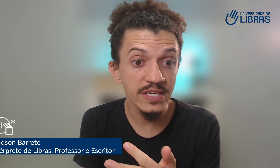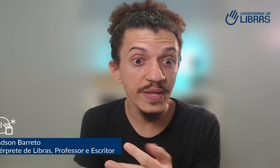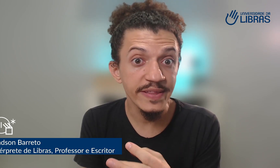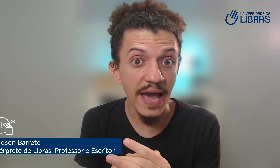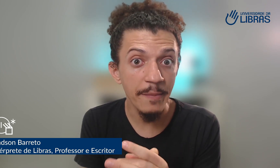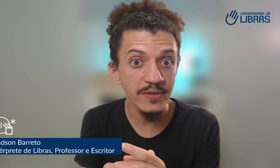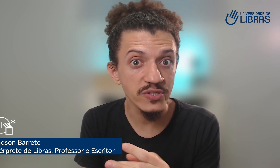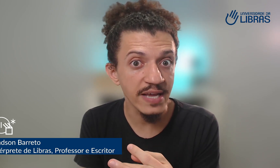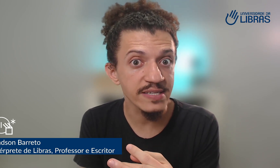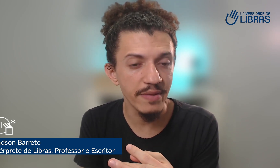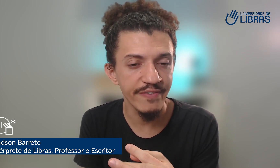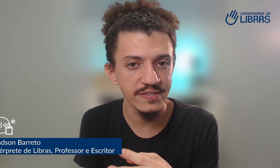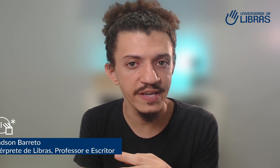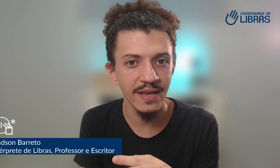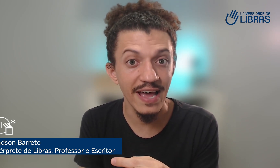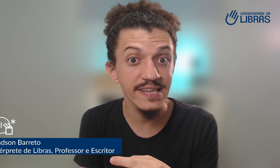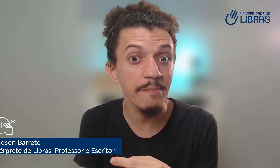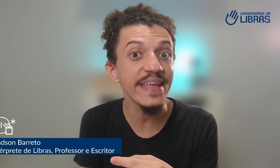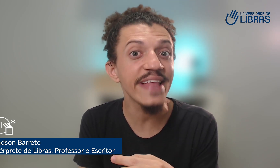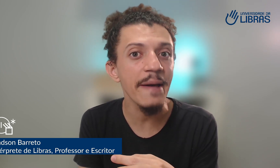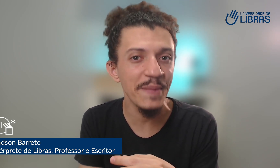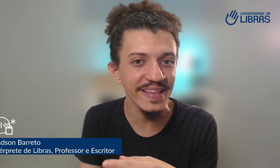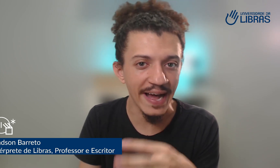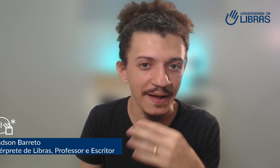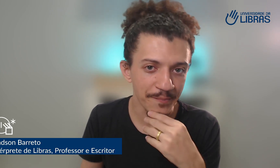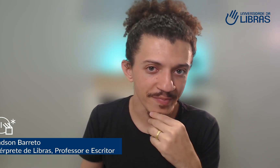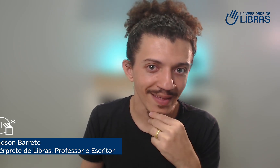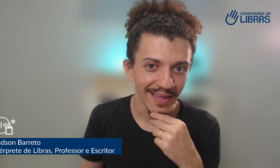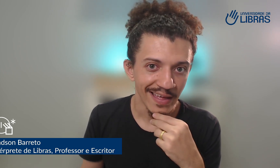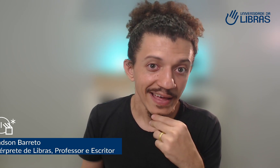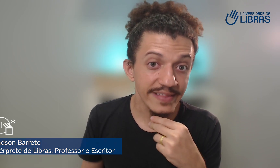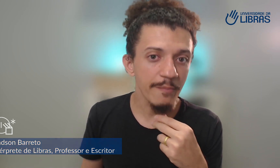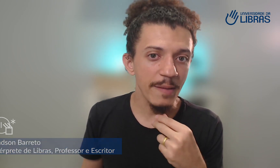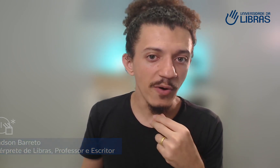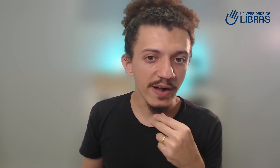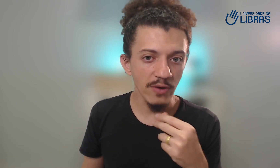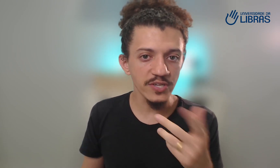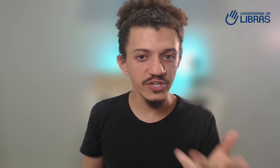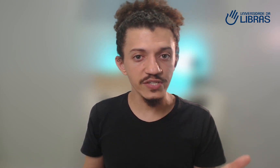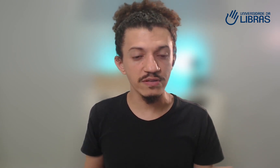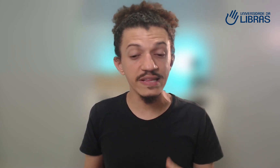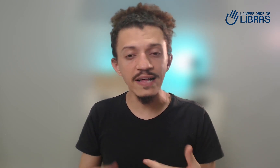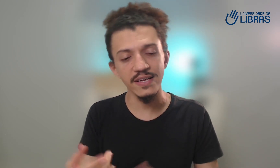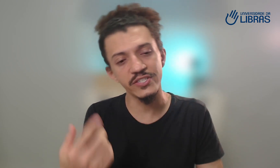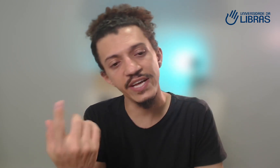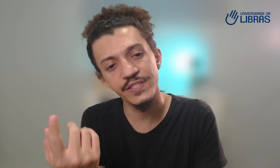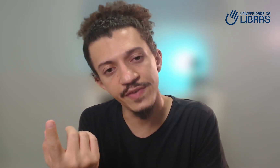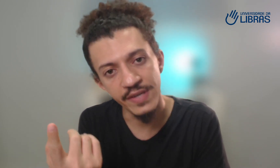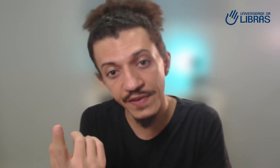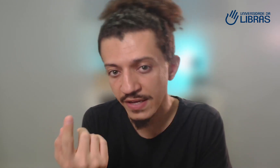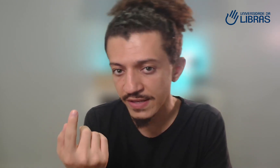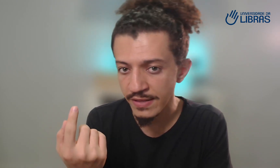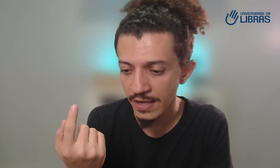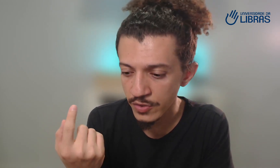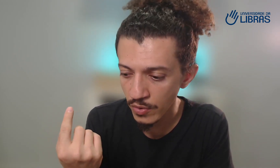que o intérprete tem que saber fazer é saber interpretar. E também, por causa disso, tanta gente fica tentando,